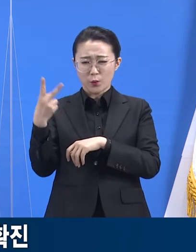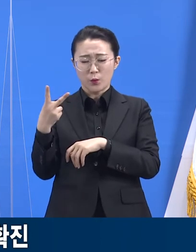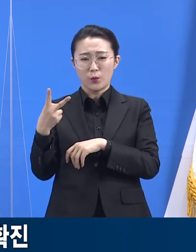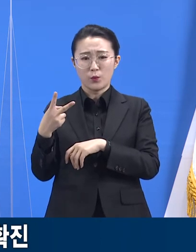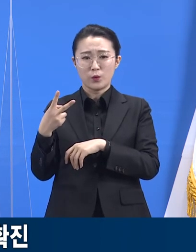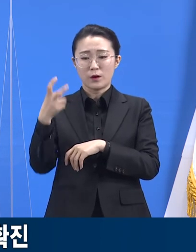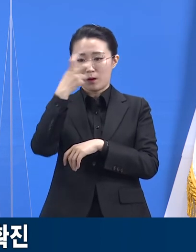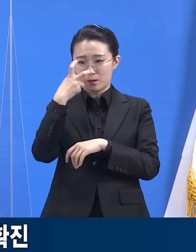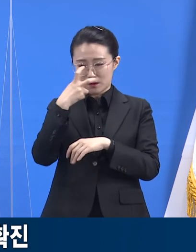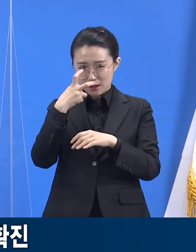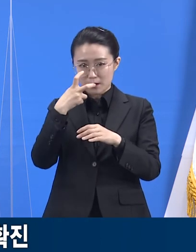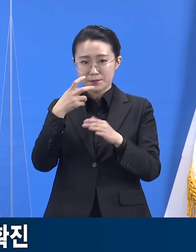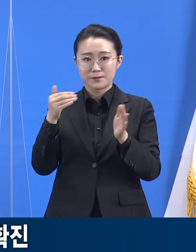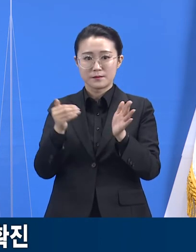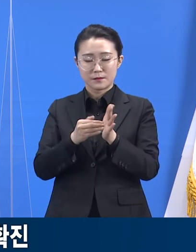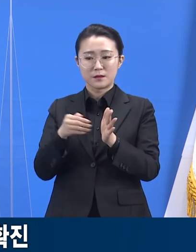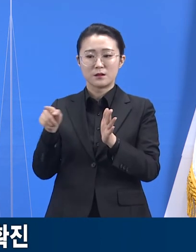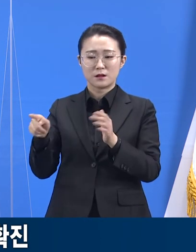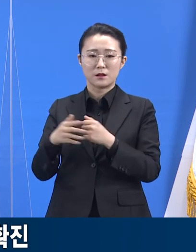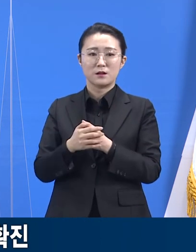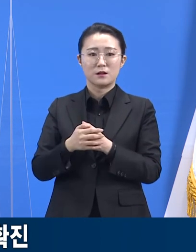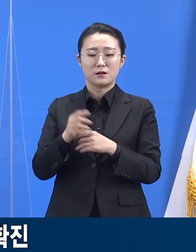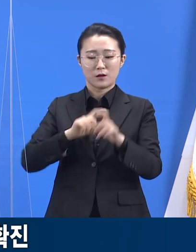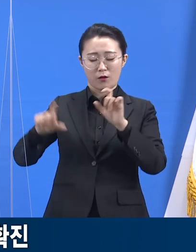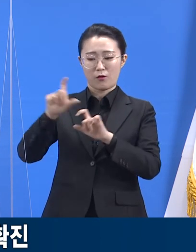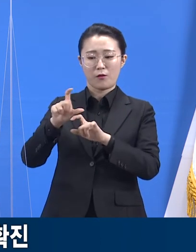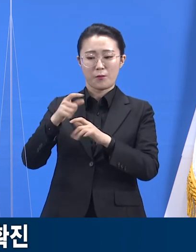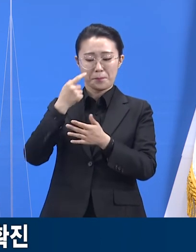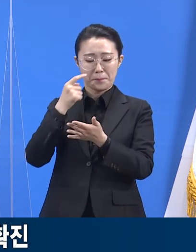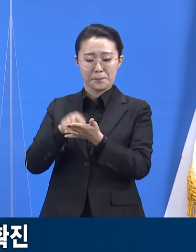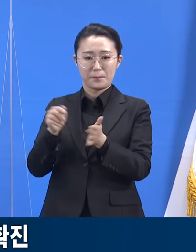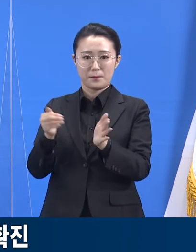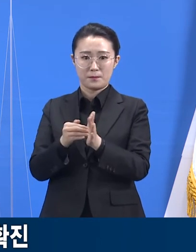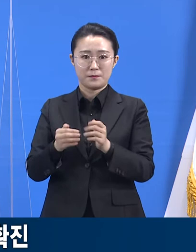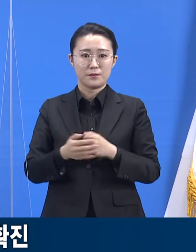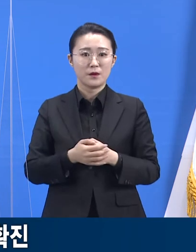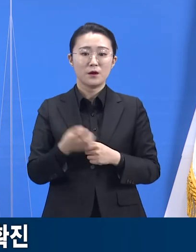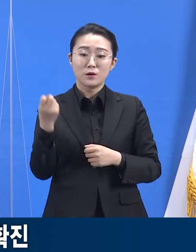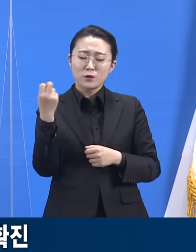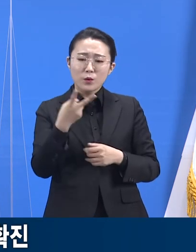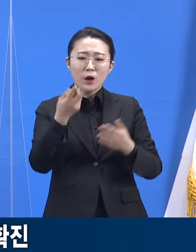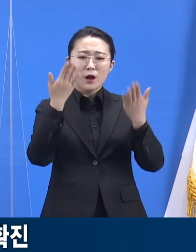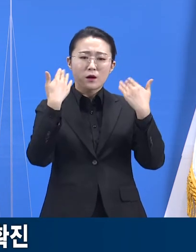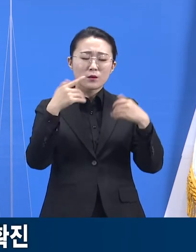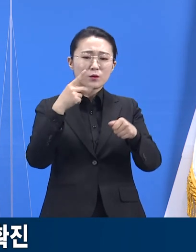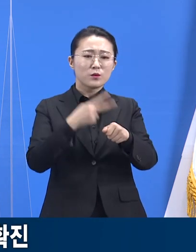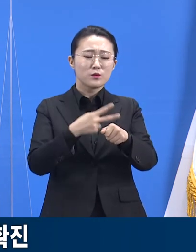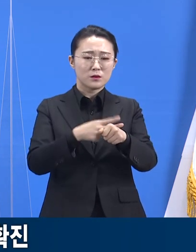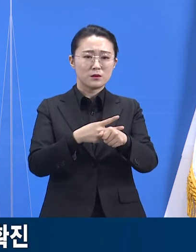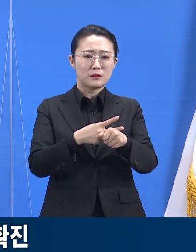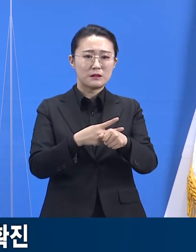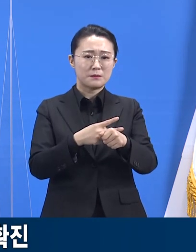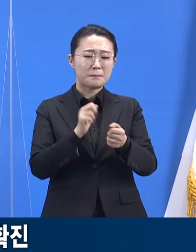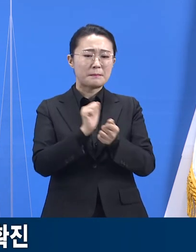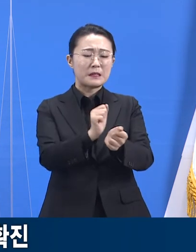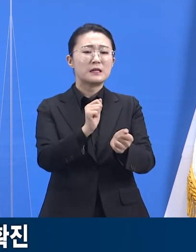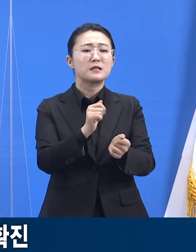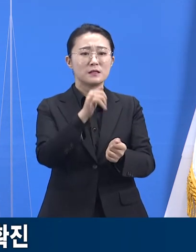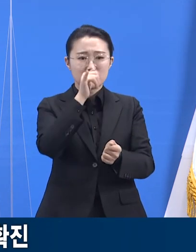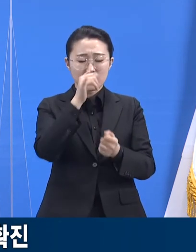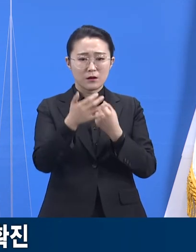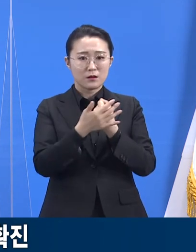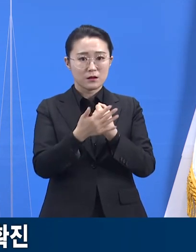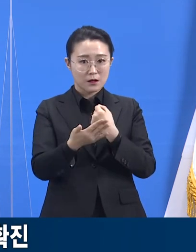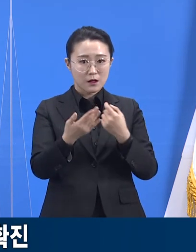교직원을 통해 인근 초등학교로의 전파도 확인되었으며 해당 초등학교에서의 확진자는 누적 12명으로 확인되고